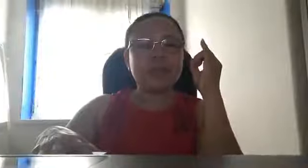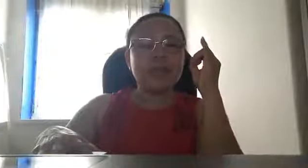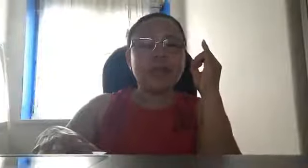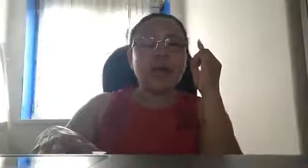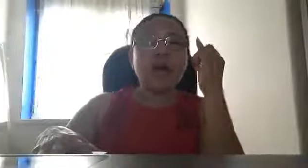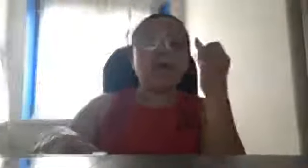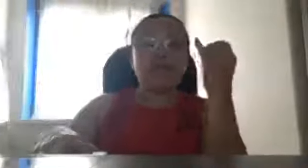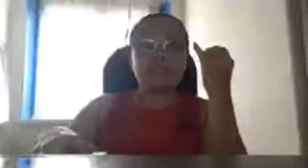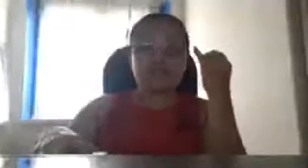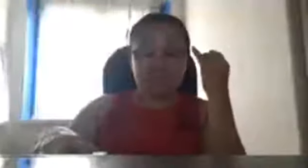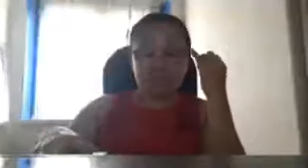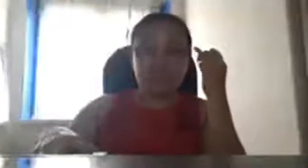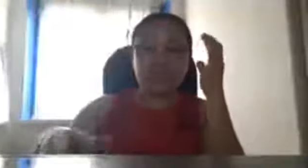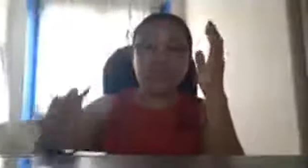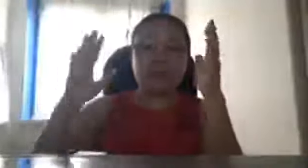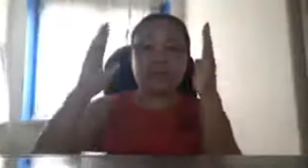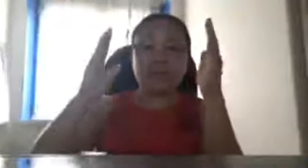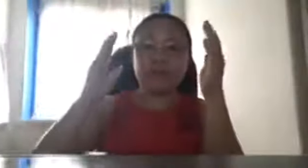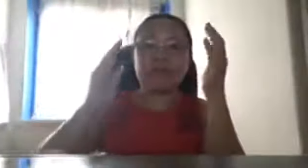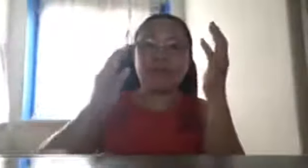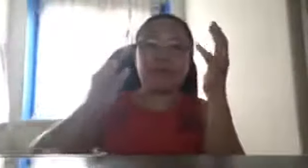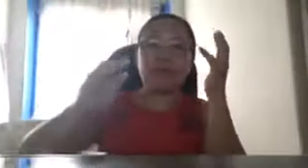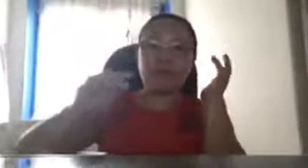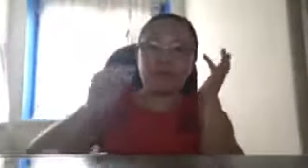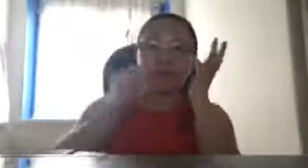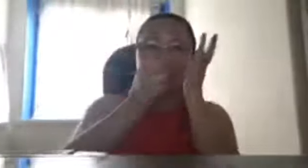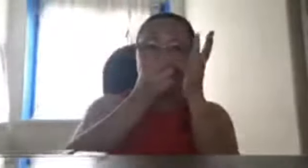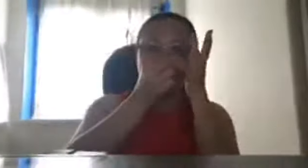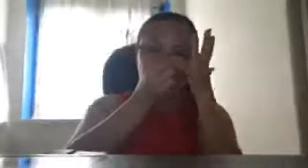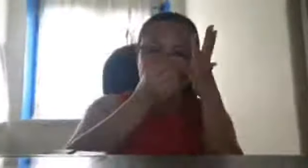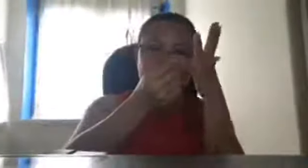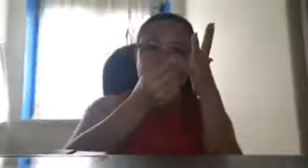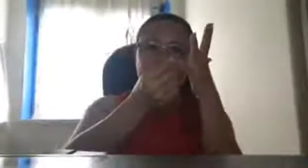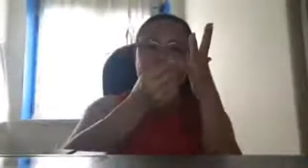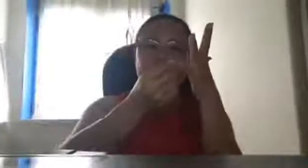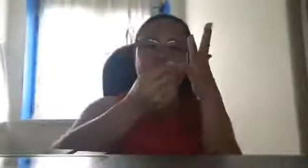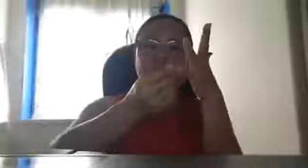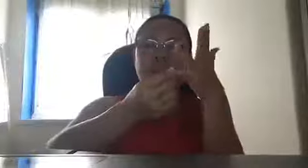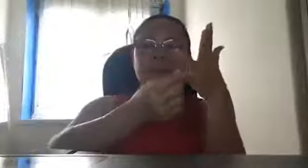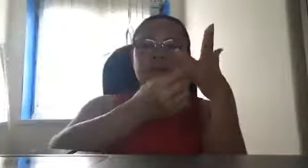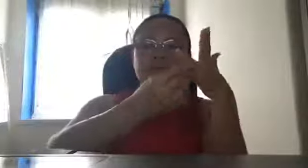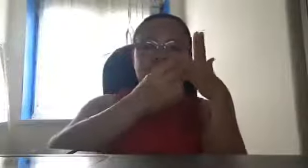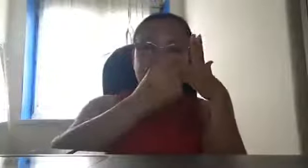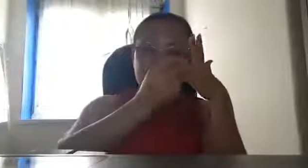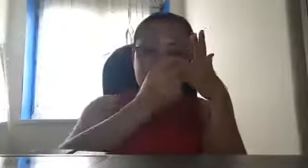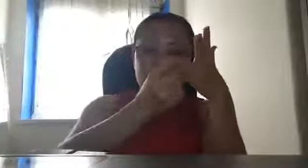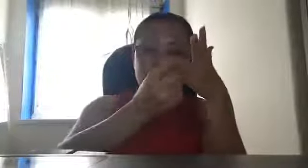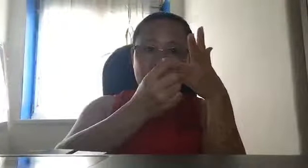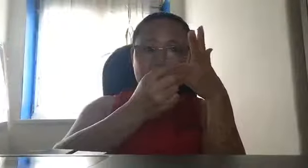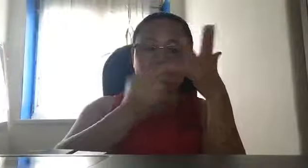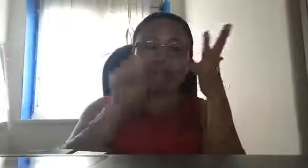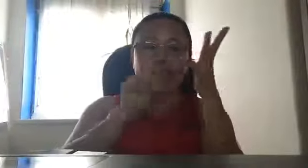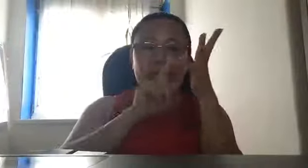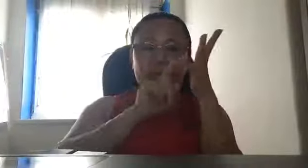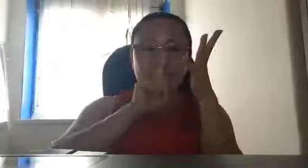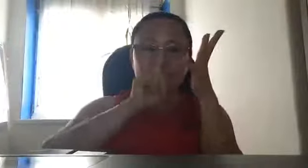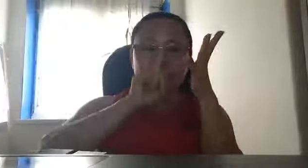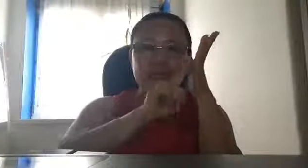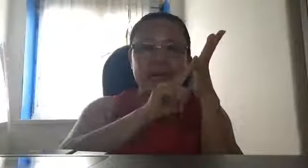ang gastusan nyo po talaga mahal na Pangulo pinakamalaki military pangalawa para itong military